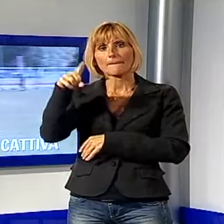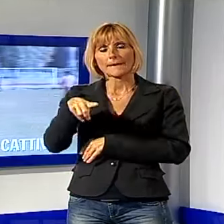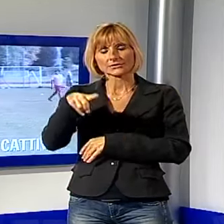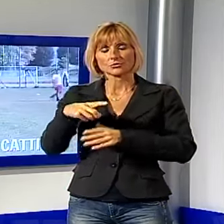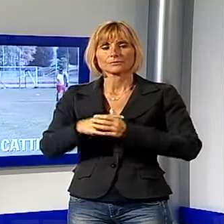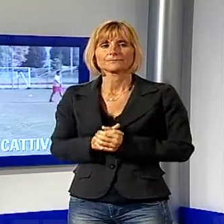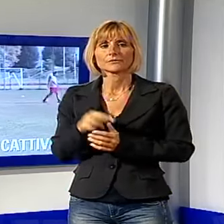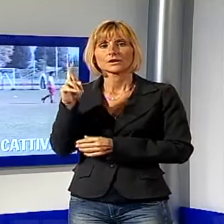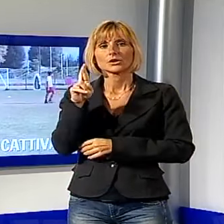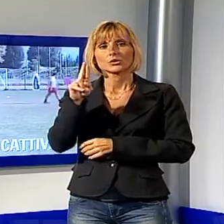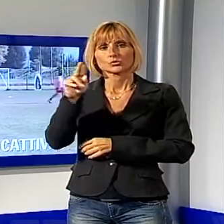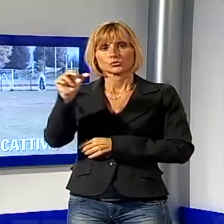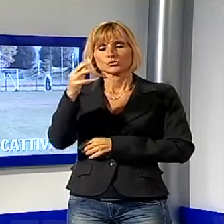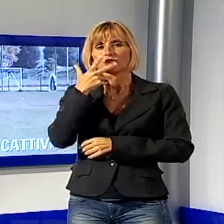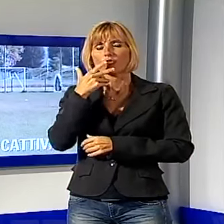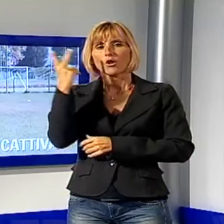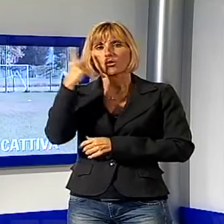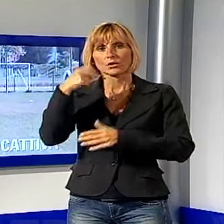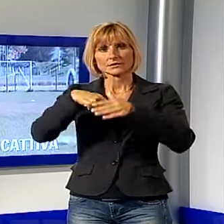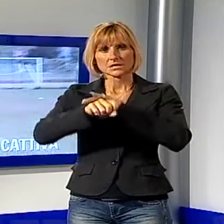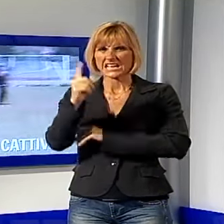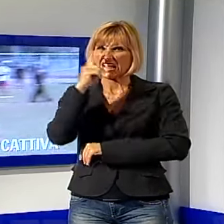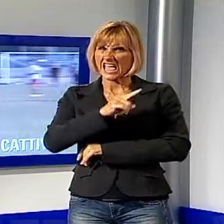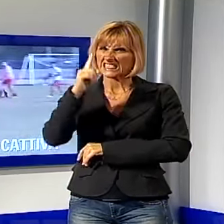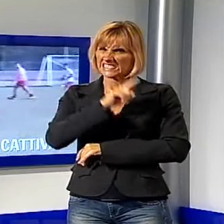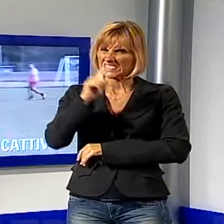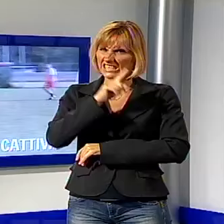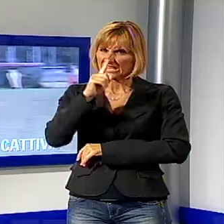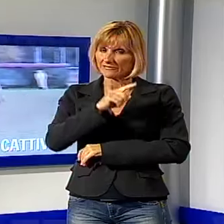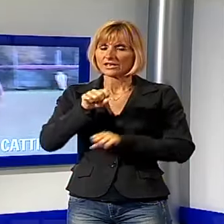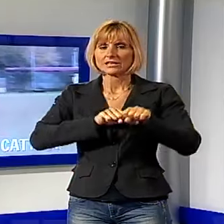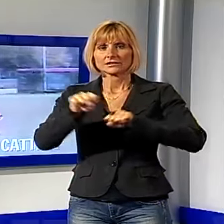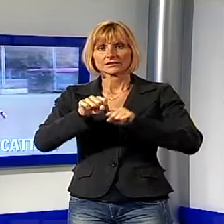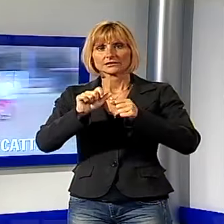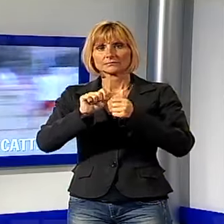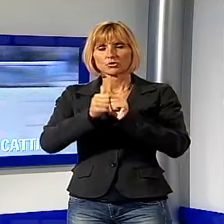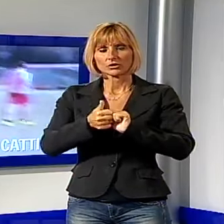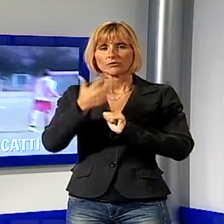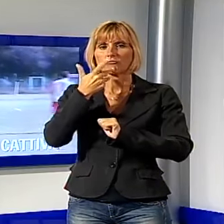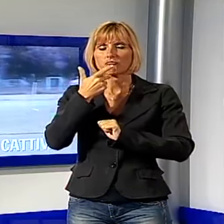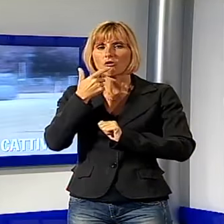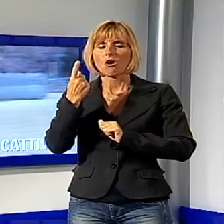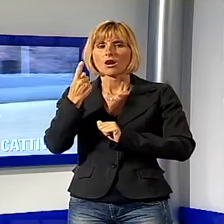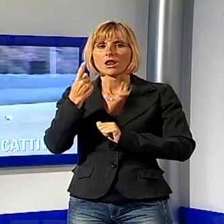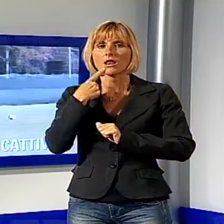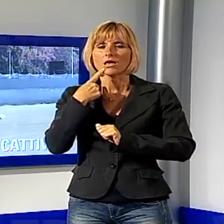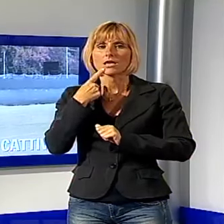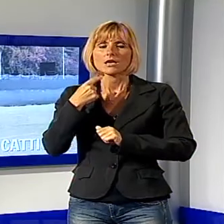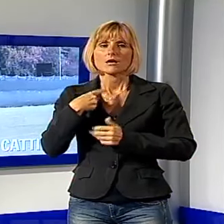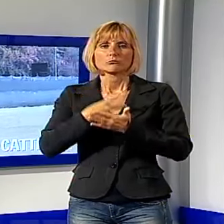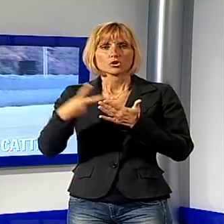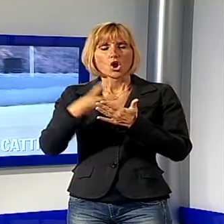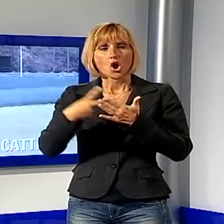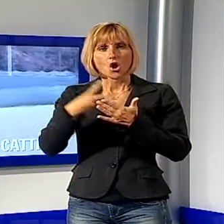Russo vuole una lucchese cattiva, il direttore sportivo Rosso Nero pretende un riscatto della squadra dopo la scialba prova di